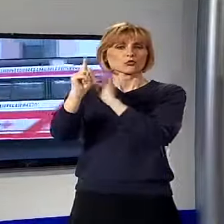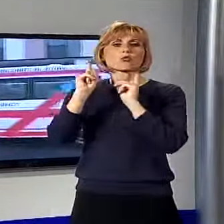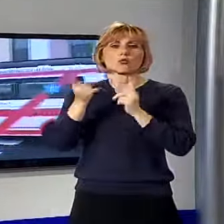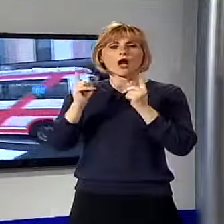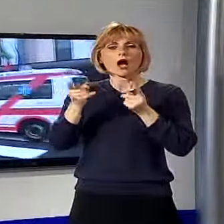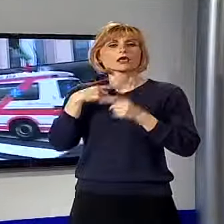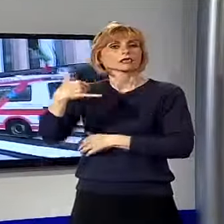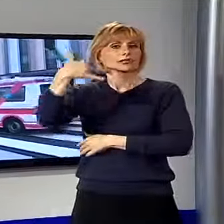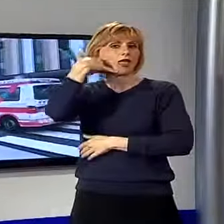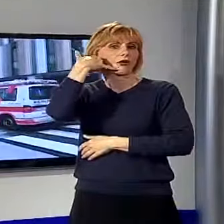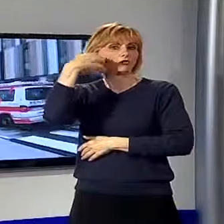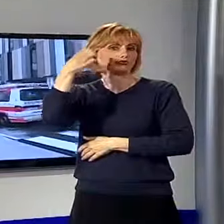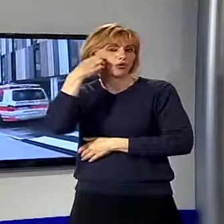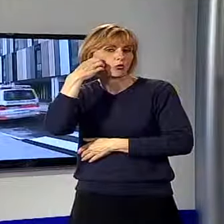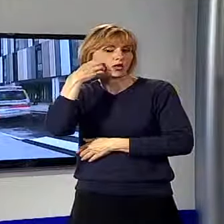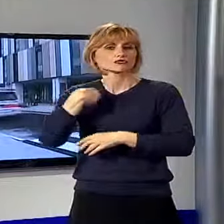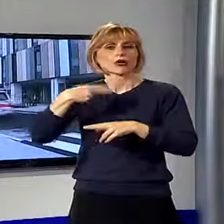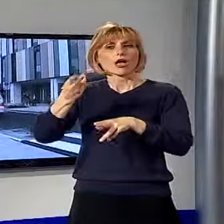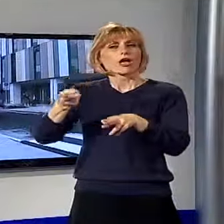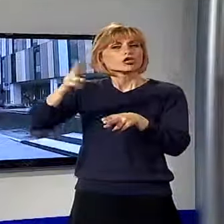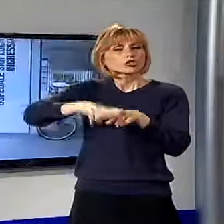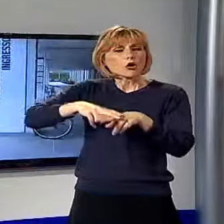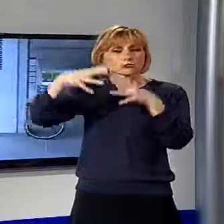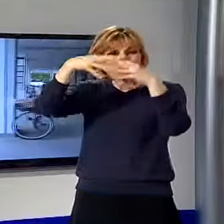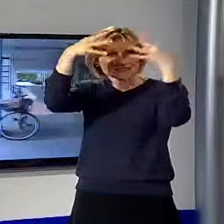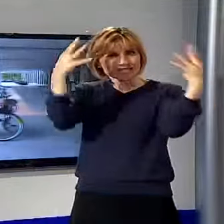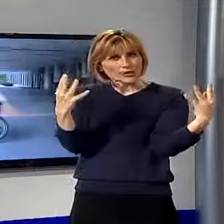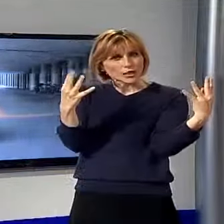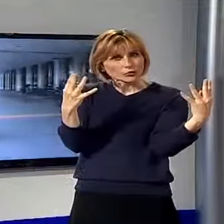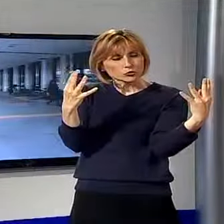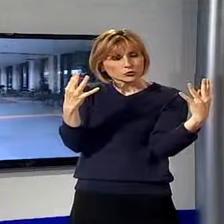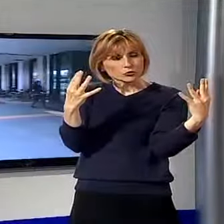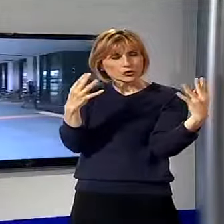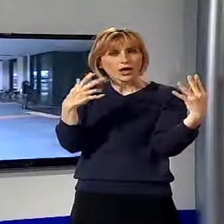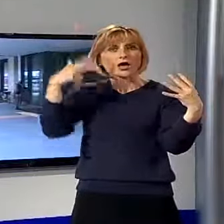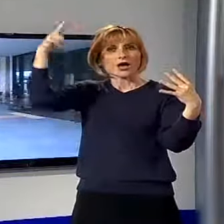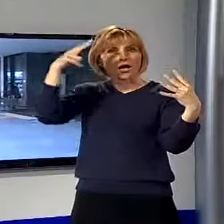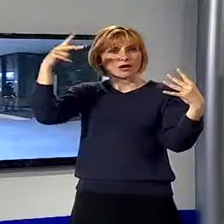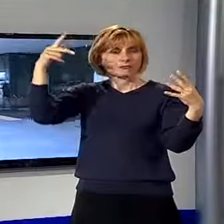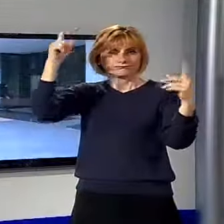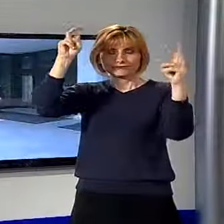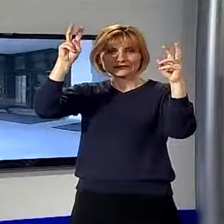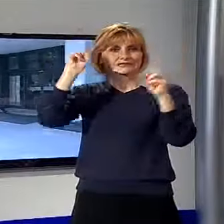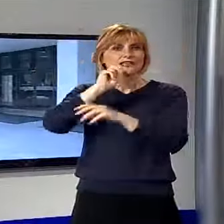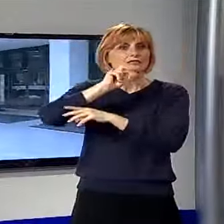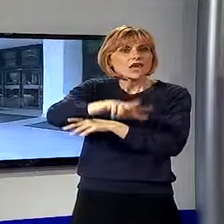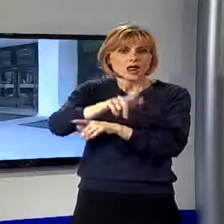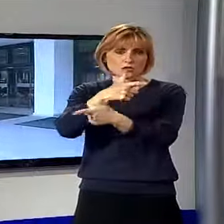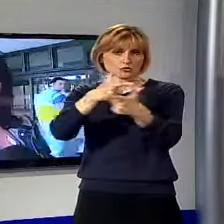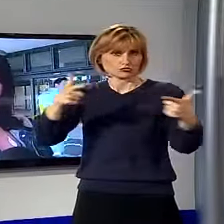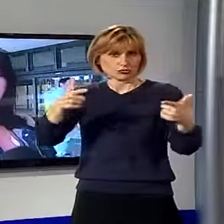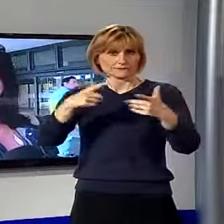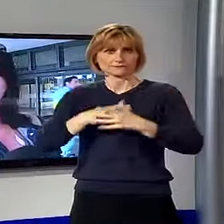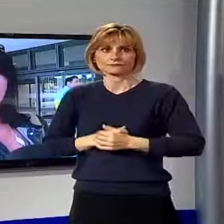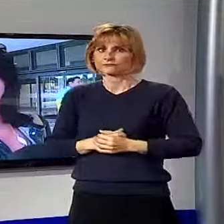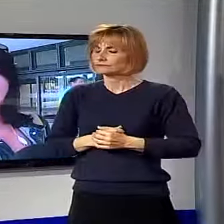telefonini. A causa della doppia schermatura di cui è dotato l'edificio, i cellulari funzionano solo in poche zone dell'ospedale.